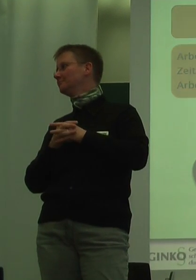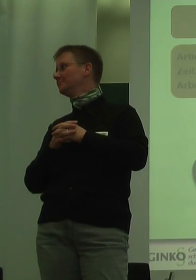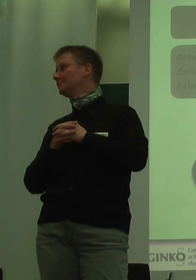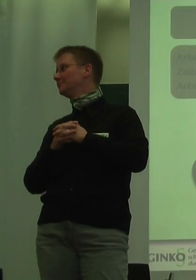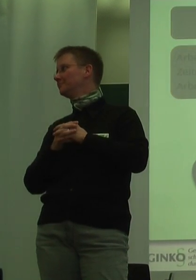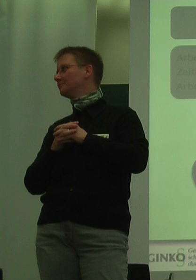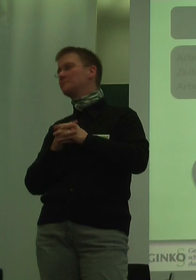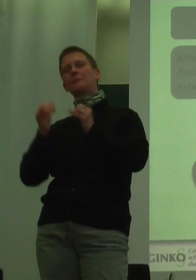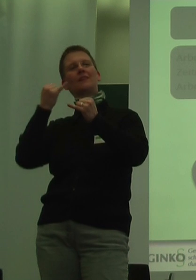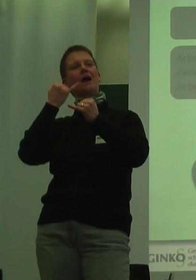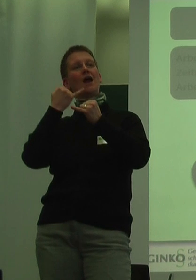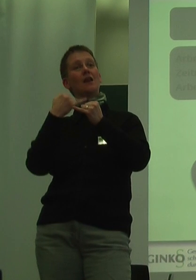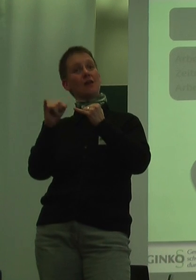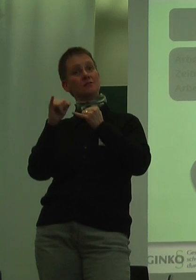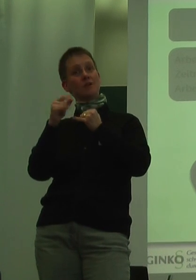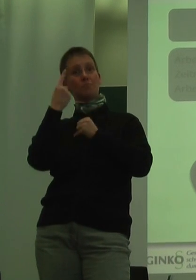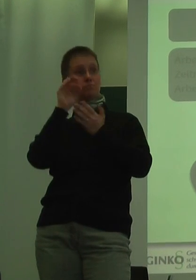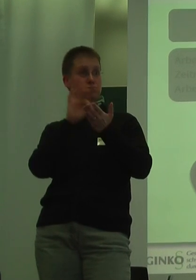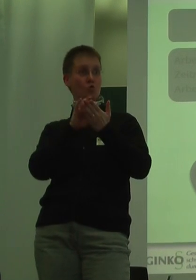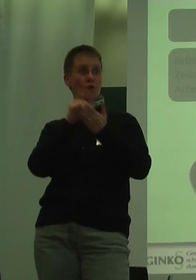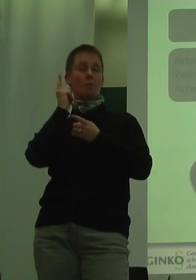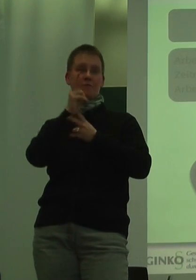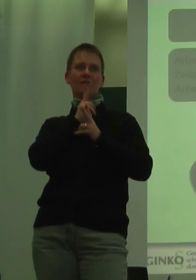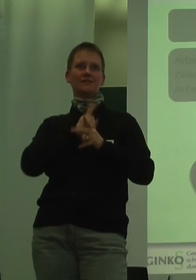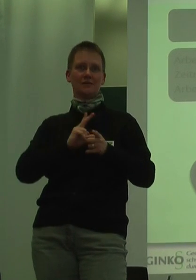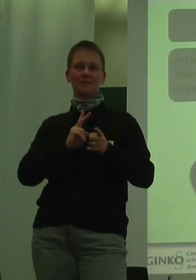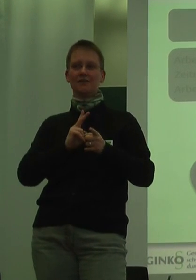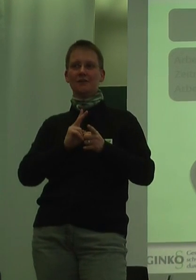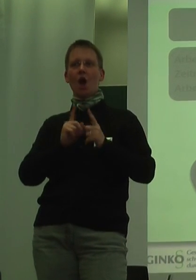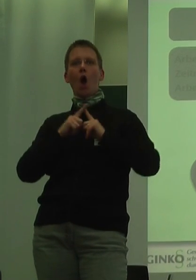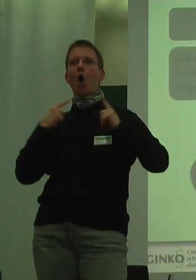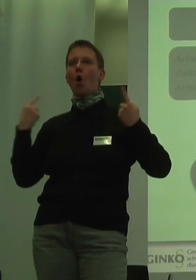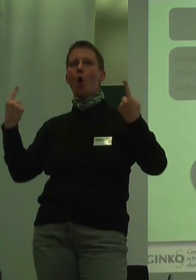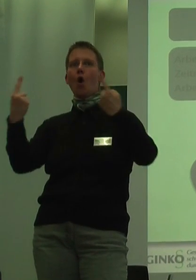Ein letzter, aber nicht unerheglicher Punkt ist die Schaffung räumlicher Barrierefreiheit.